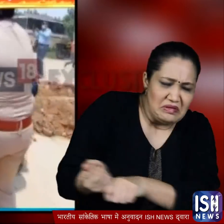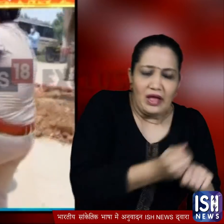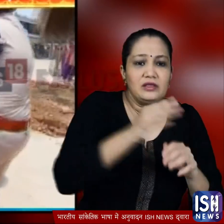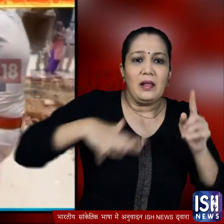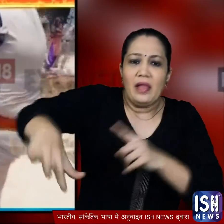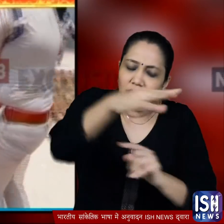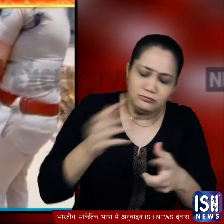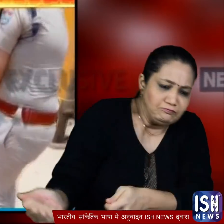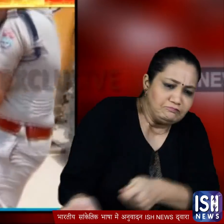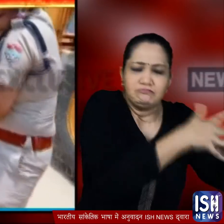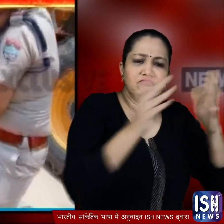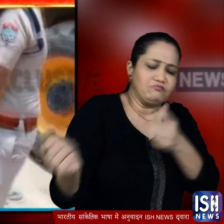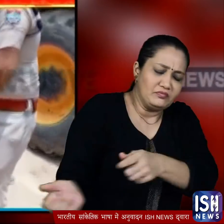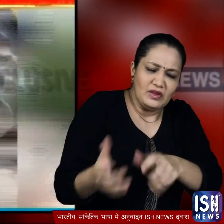कर्मिय की जमीन से उठाकर दूर ले जाए गया